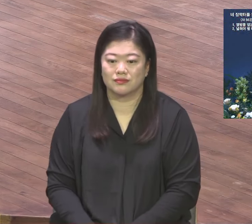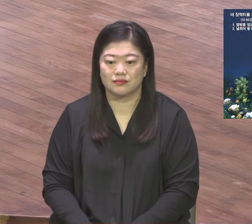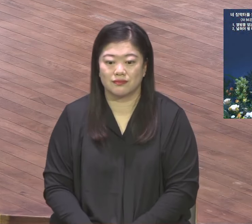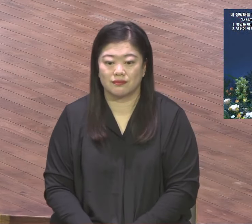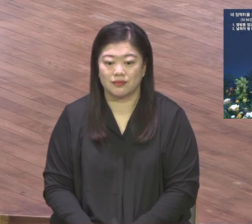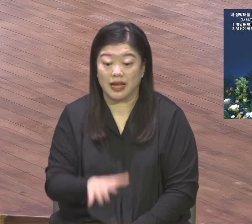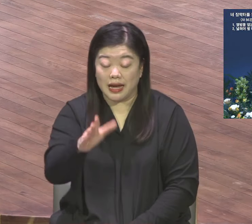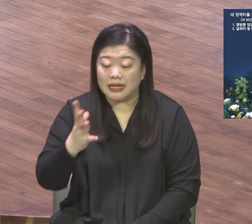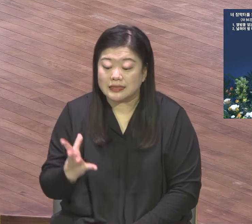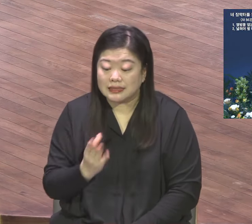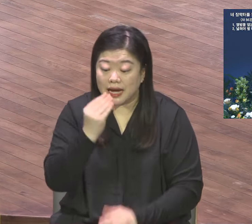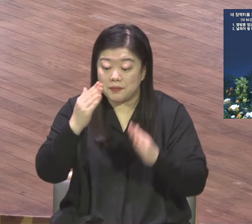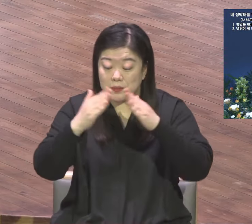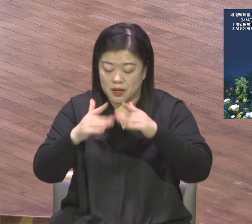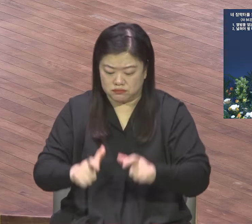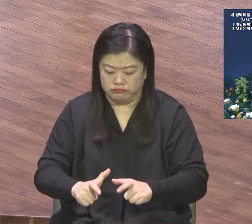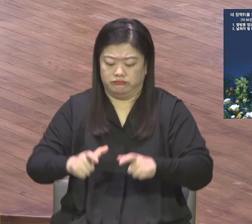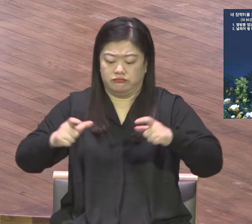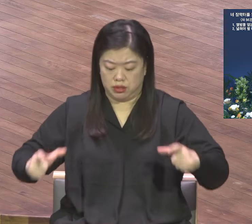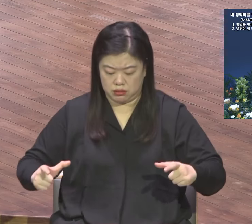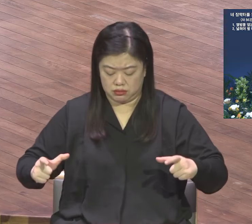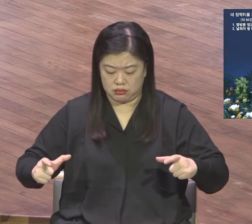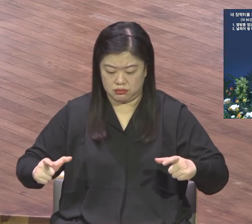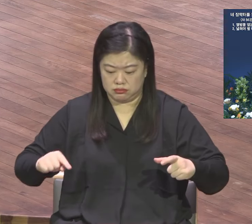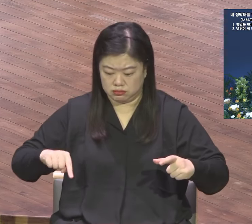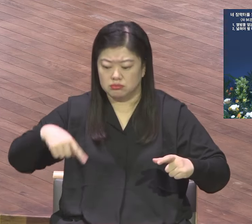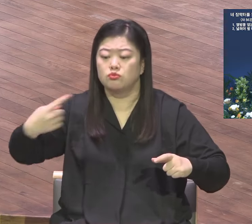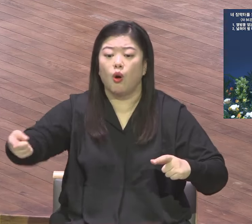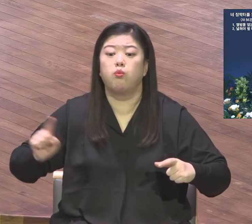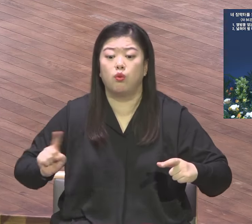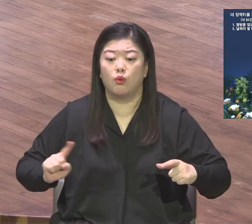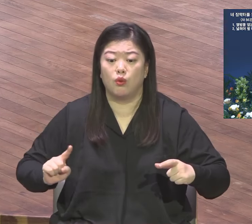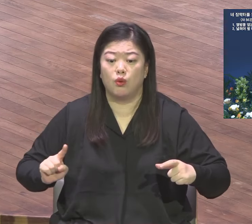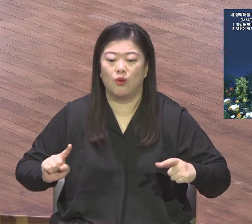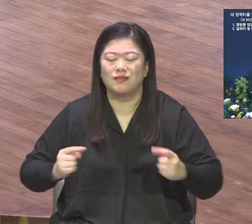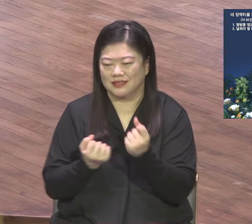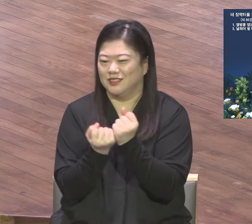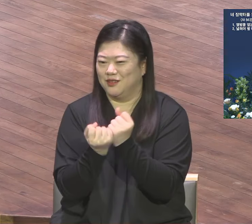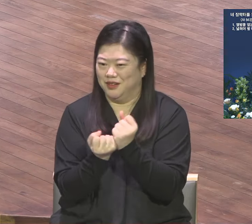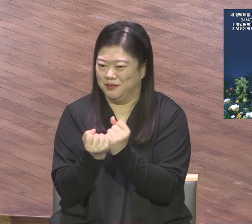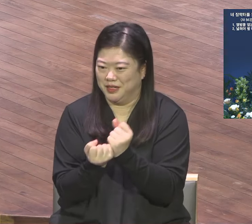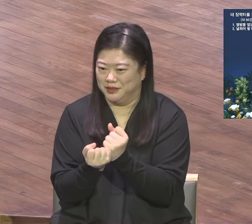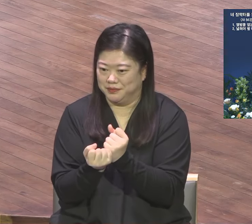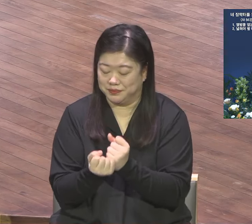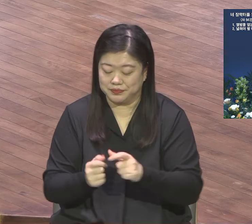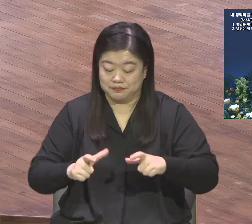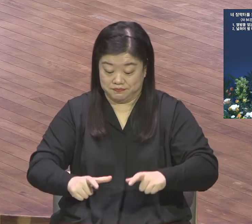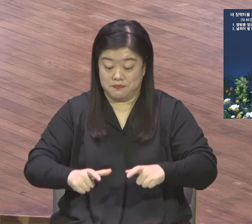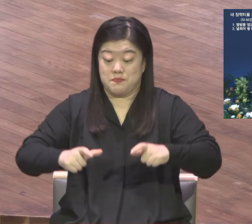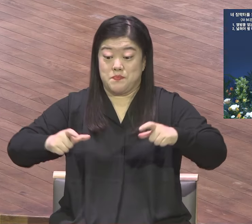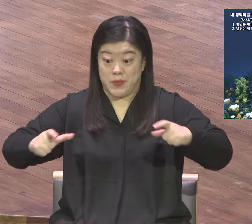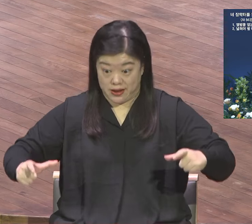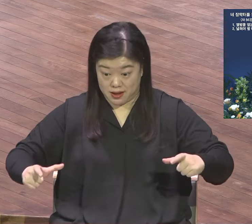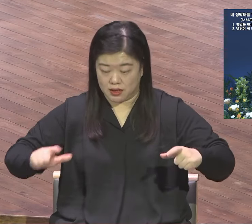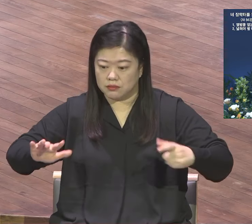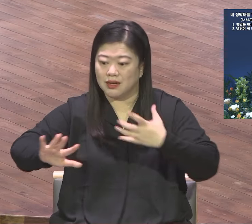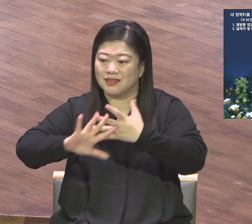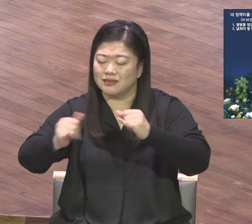응답을 말씀하고 있어요 우리가 우리 후대가 열방을 얻게 되며 열방 우리 후대들이